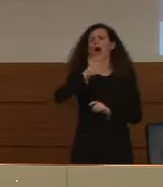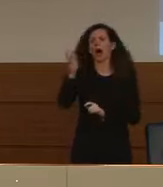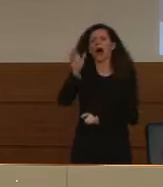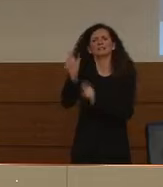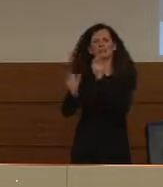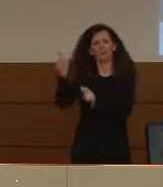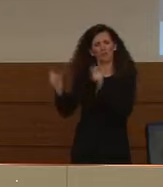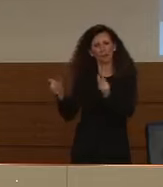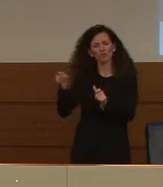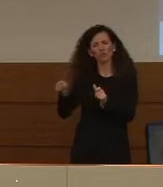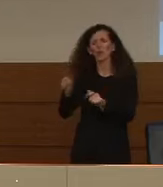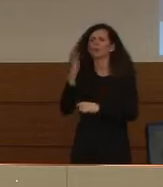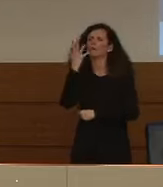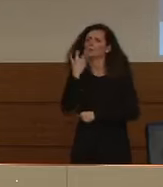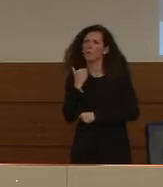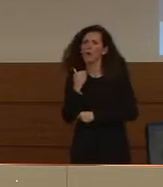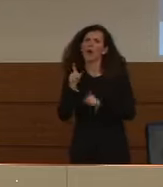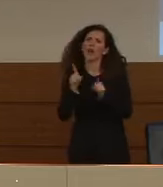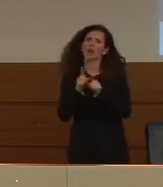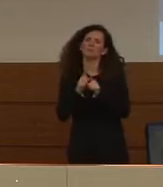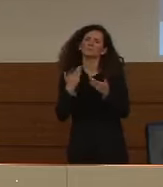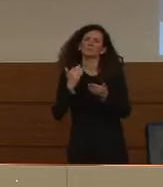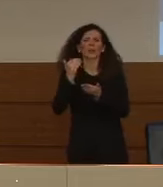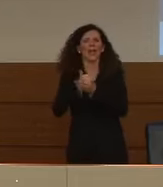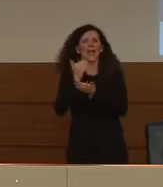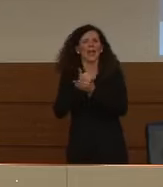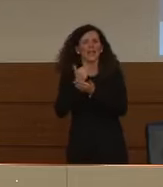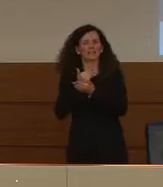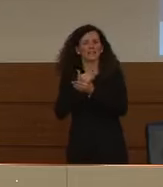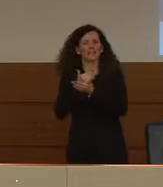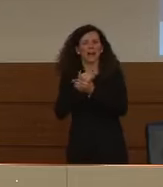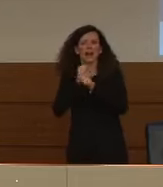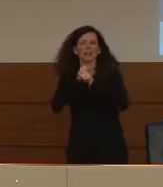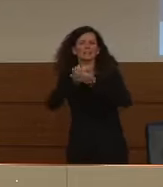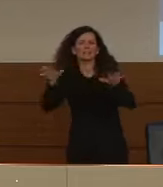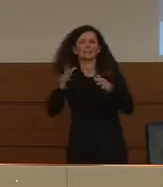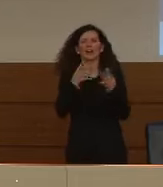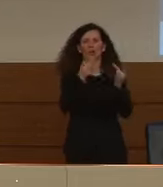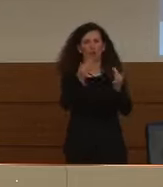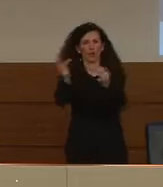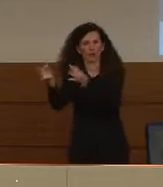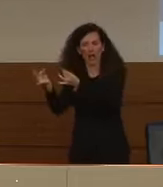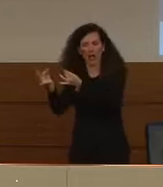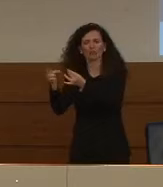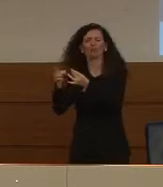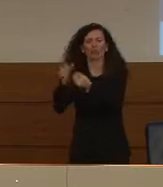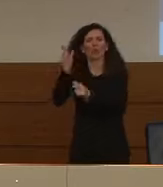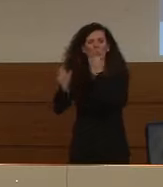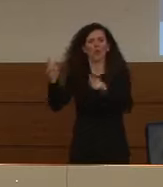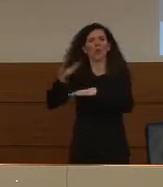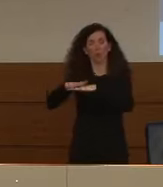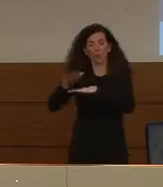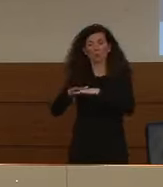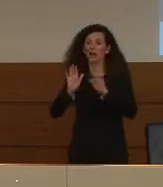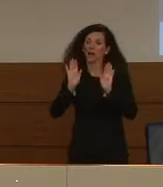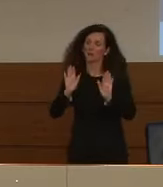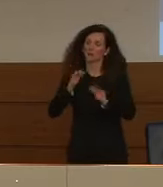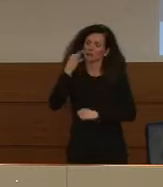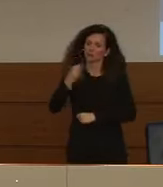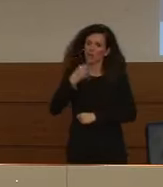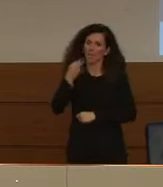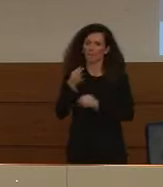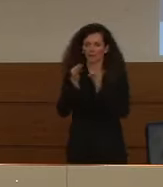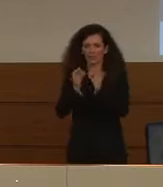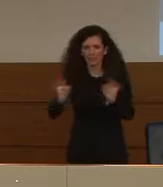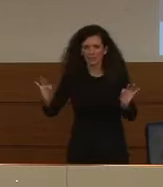vogliono in qualche modo evitare la diffusione del contagio ma in quel caso va sempre rispettata una